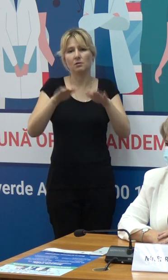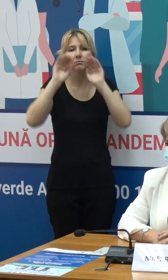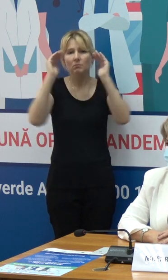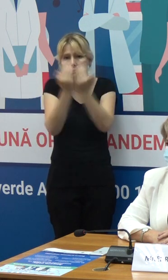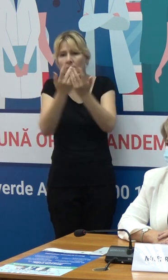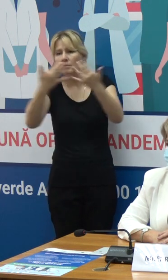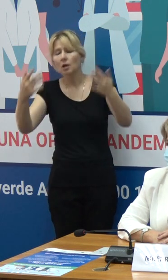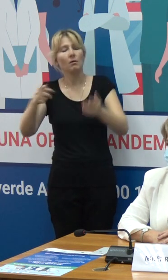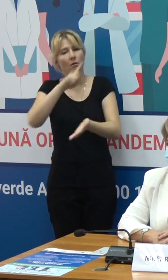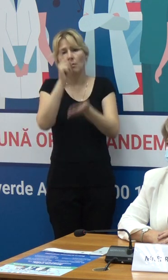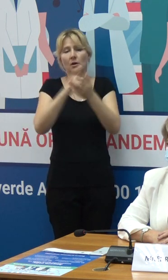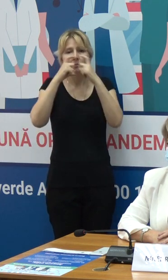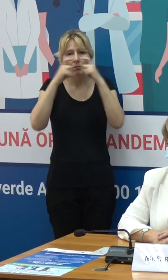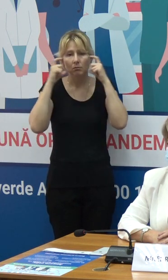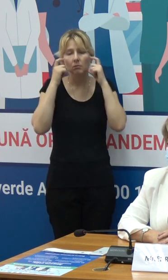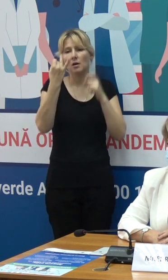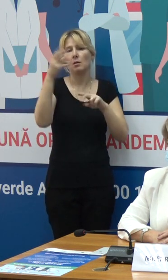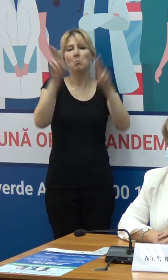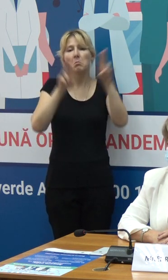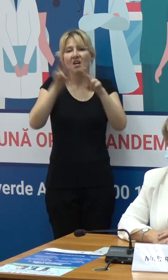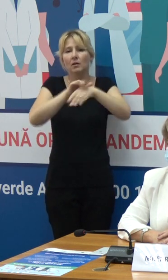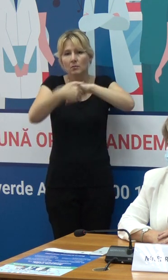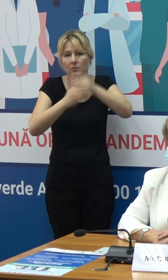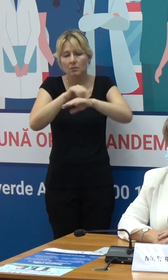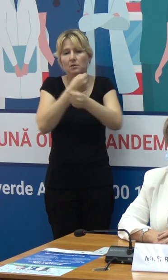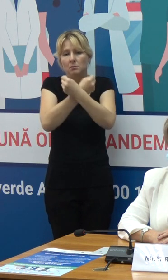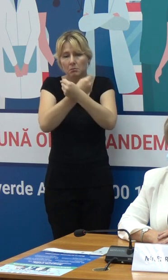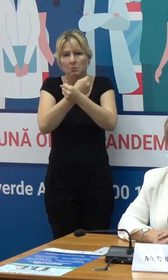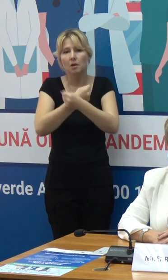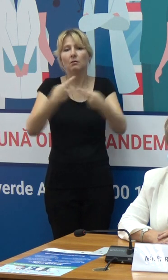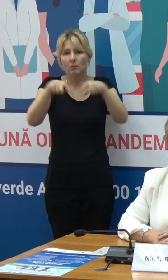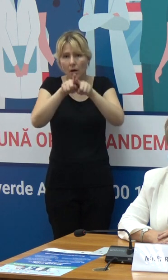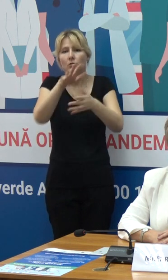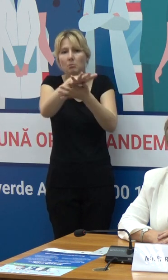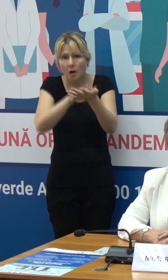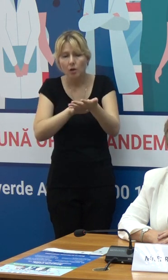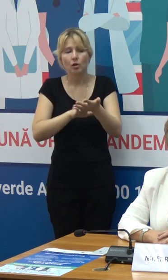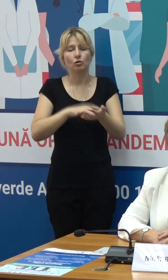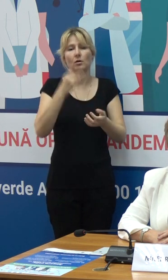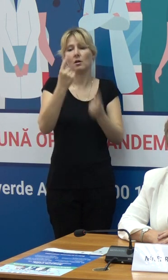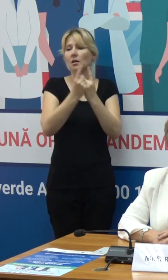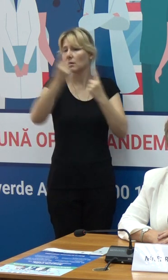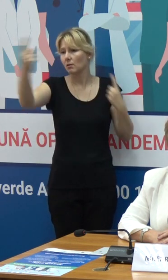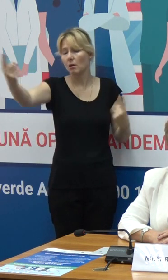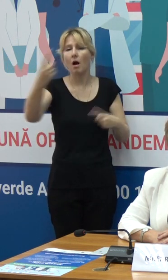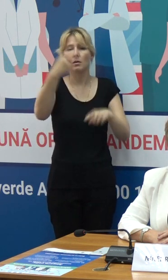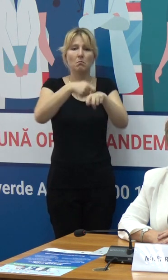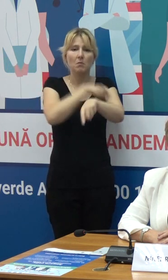respectarea regulilor de igienă a mâinilor, respectarea distanței sociale,